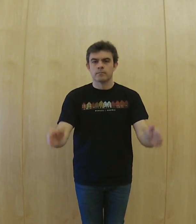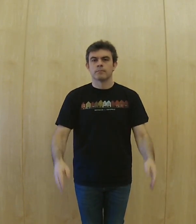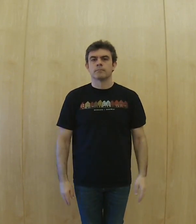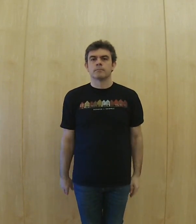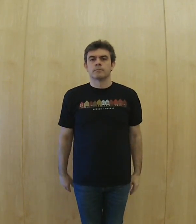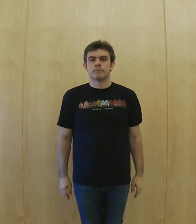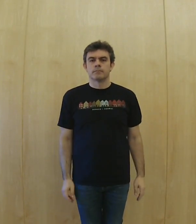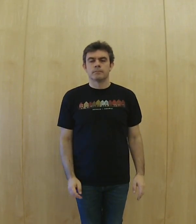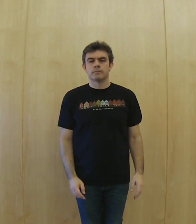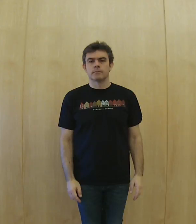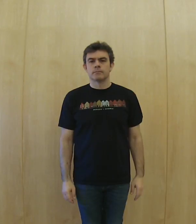focus,